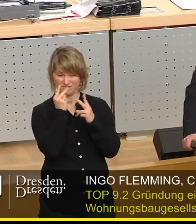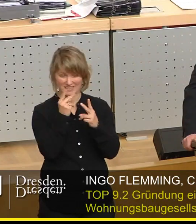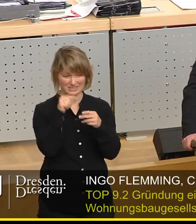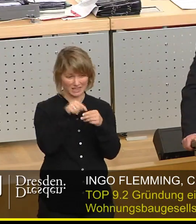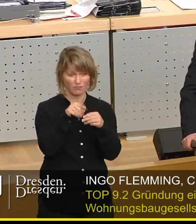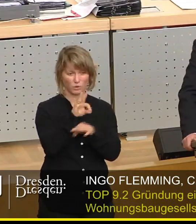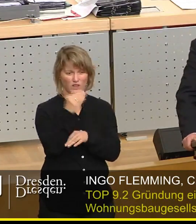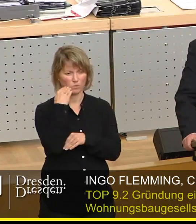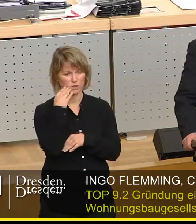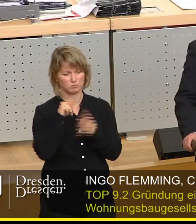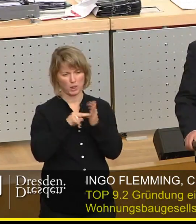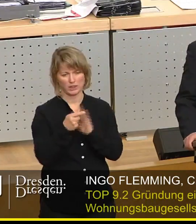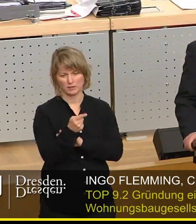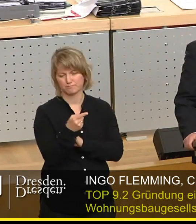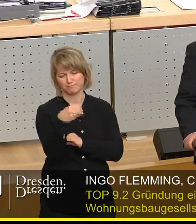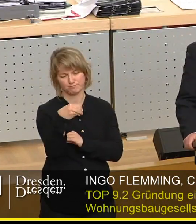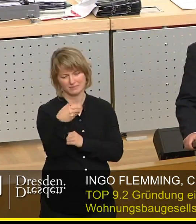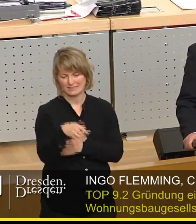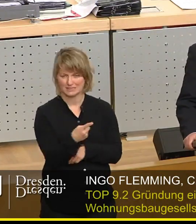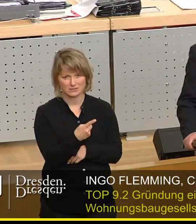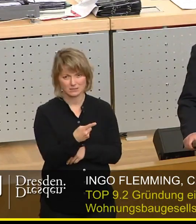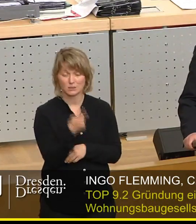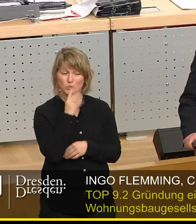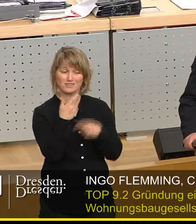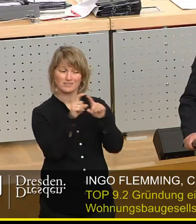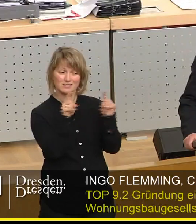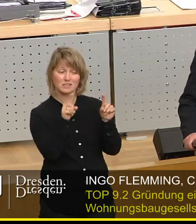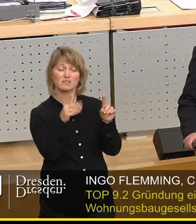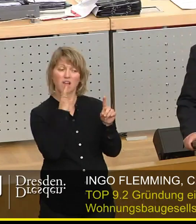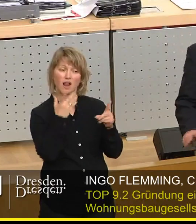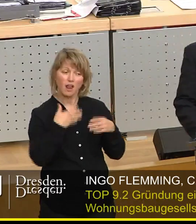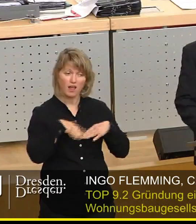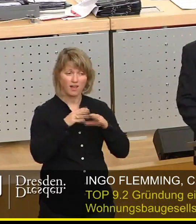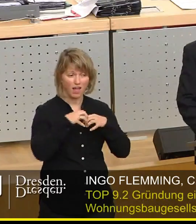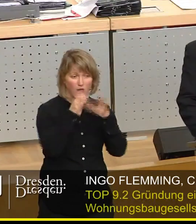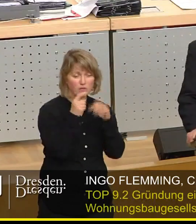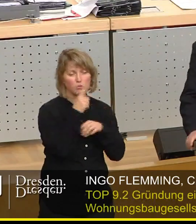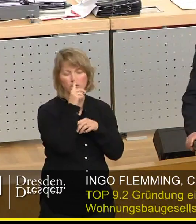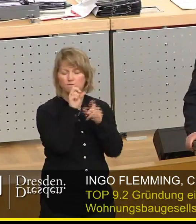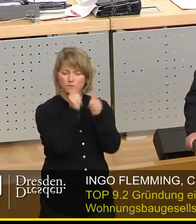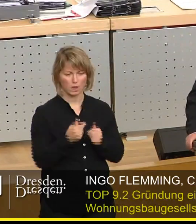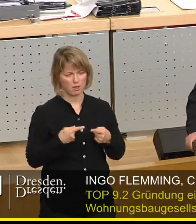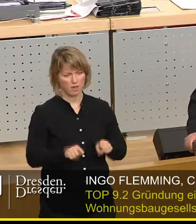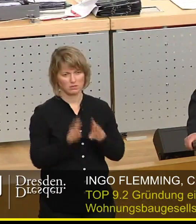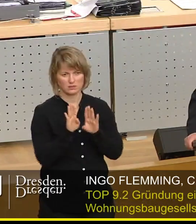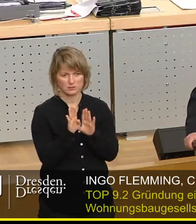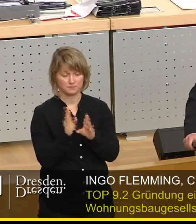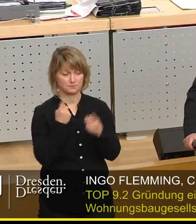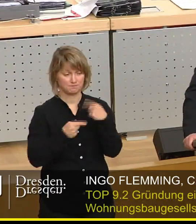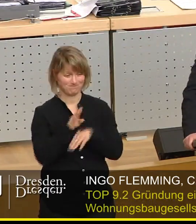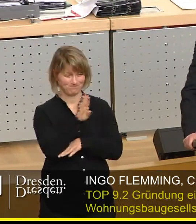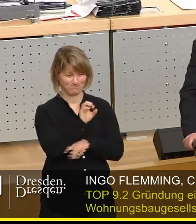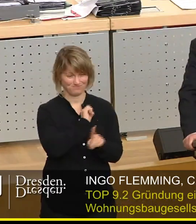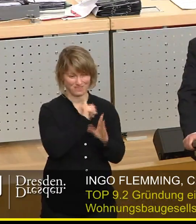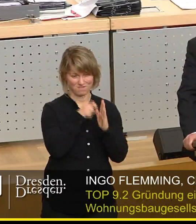Wohnungspolitik und dass wir dieses Unternehmen auch ganz anders aufgezogen hätten, als Sie das getan haben. So, und jetzt kommen wir zu Ihren Wahlversprechen.